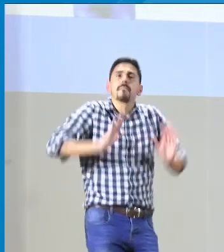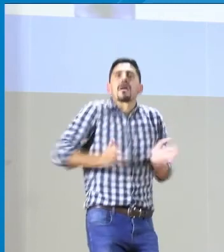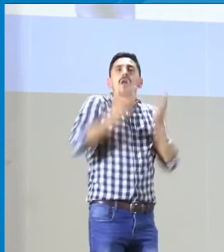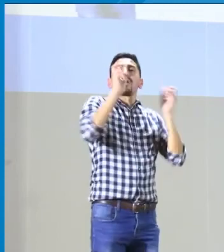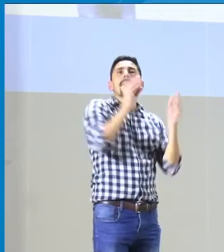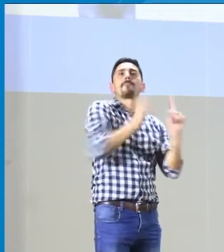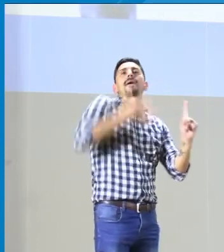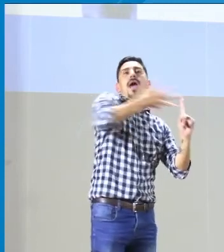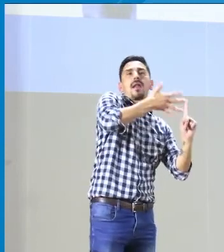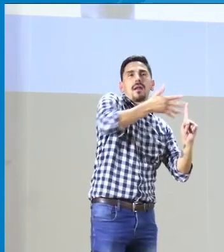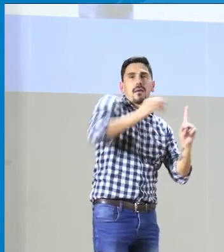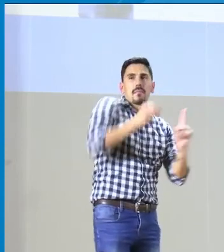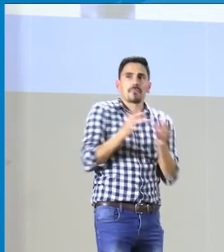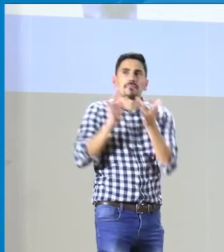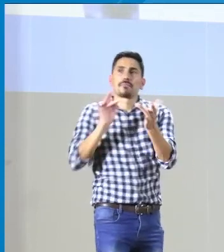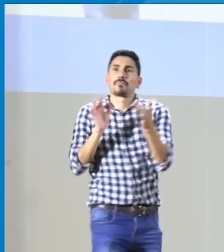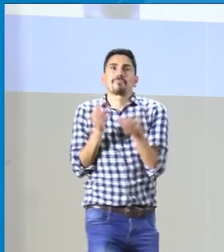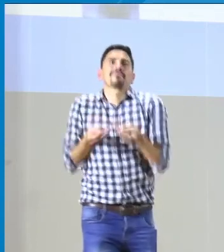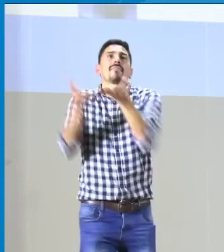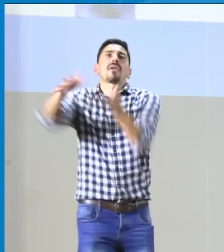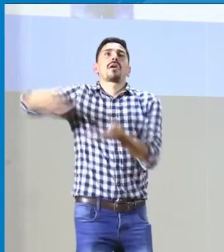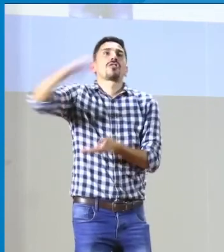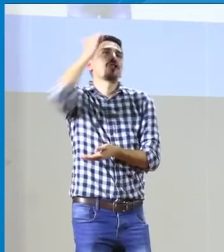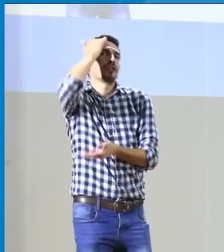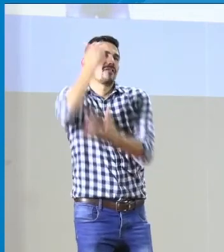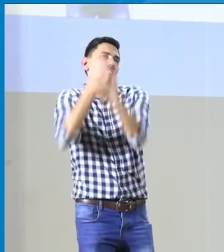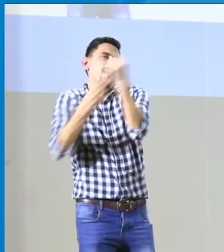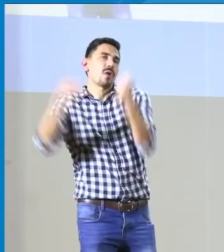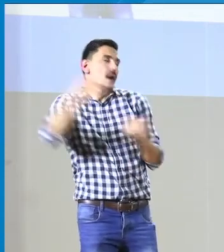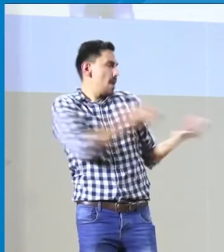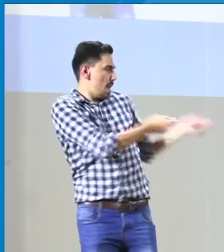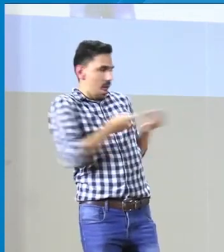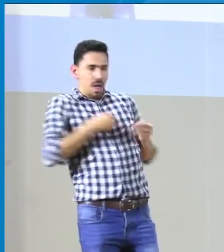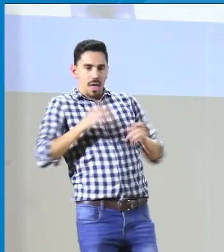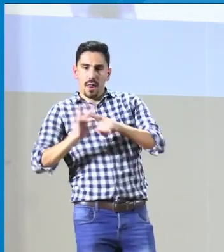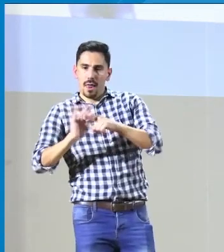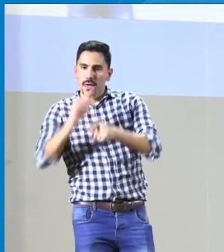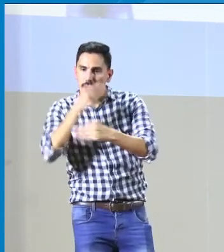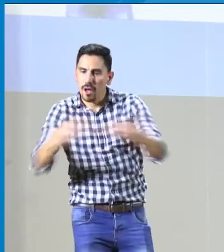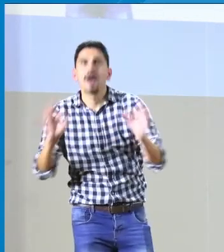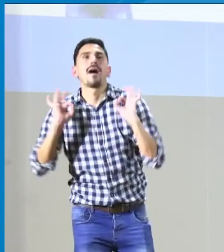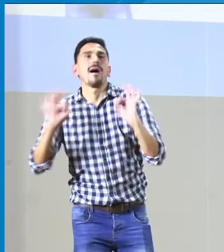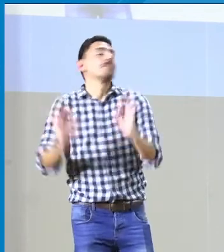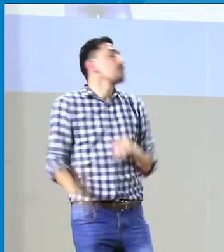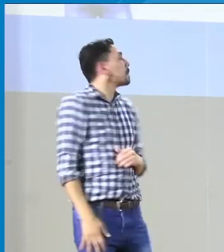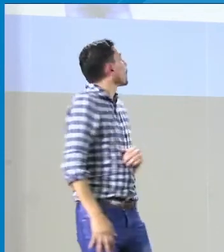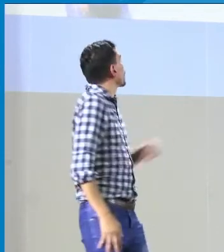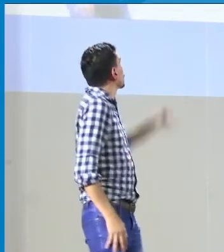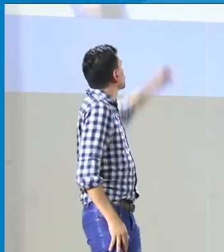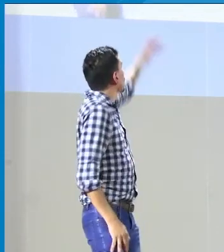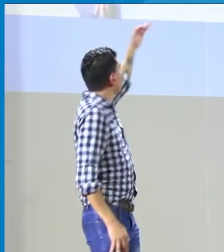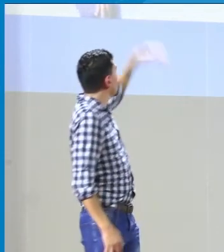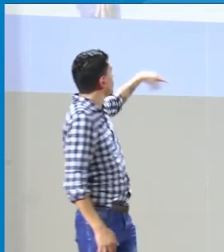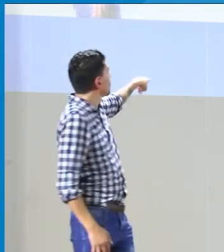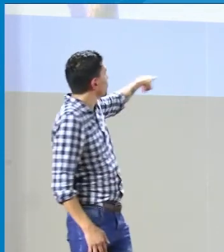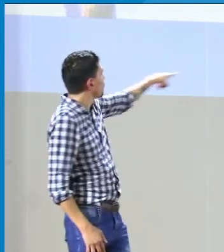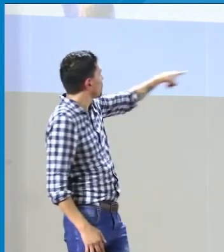El INSOR va a hacer estas orientaciones sobre el PIAR para que los maestros puedan aplicarlos